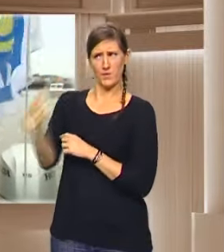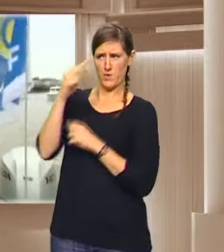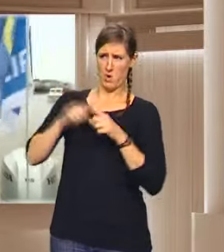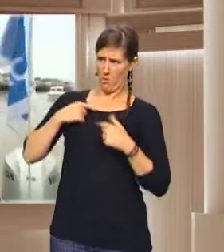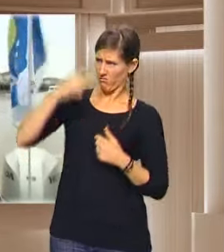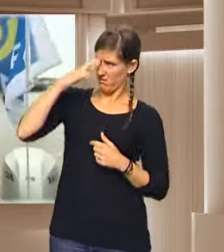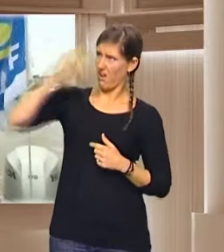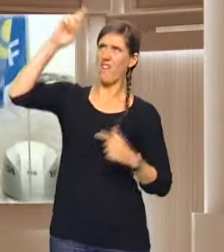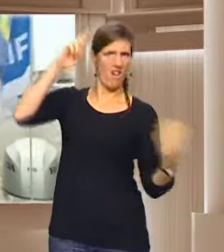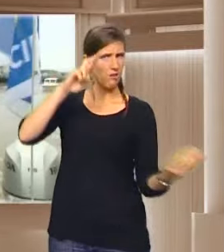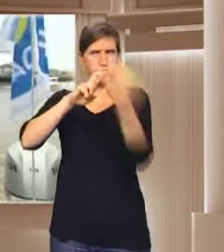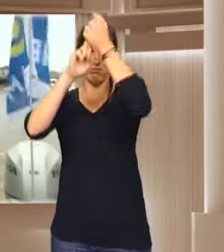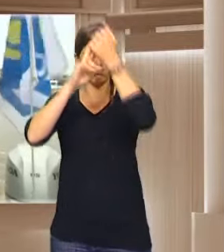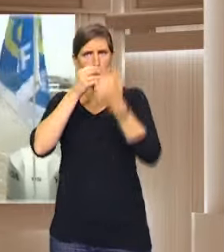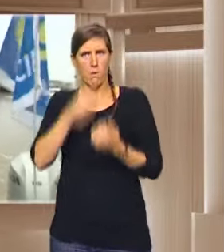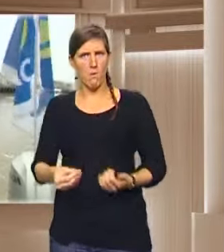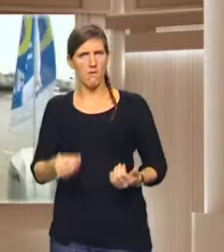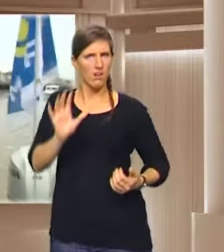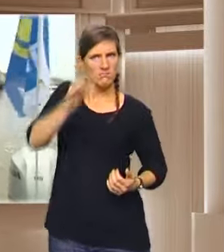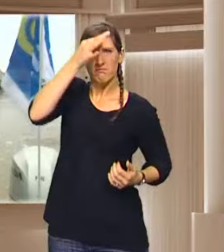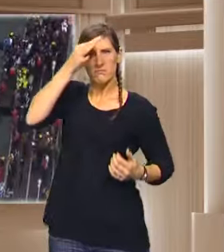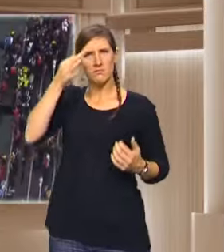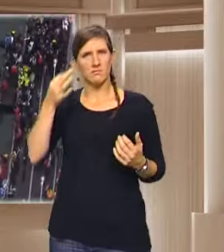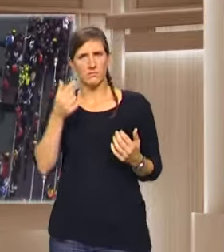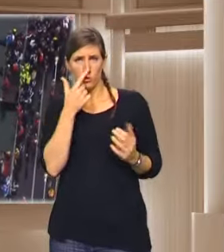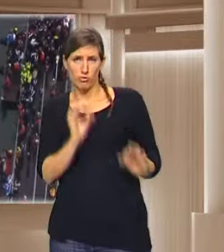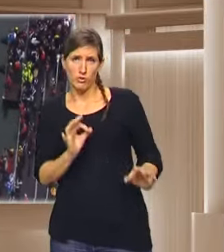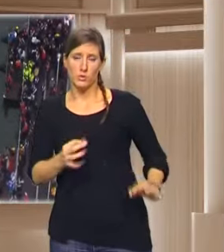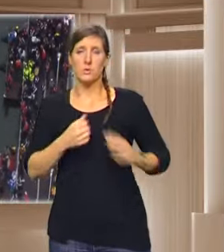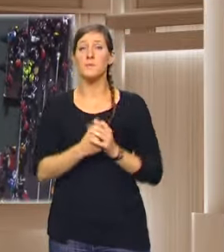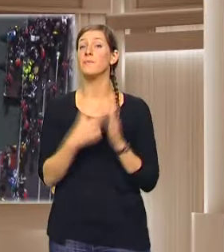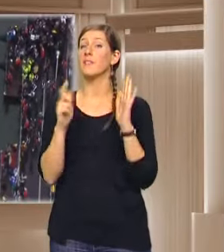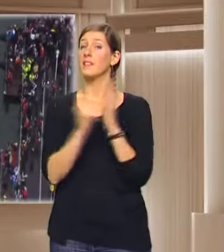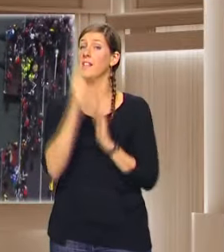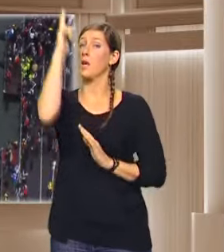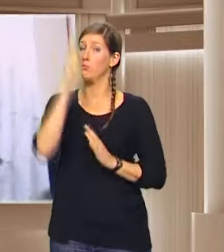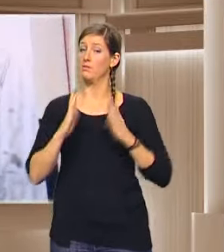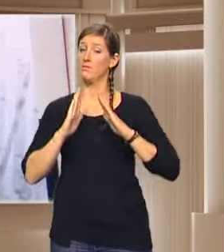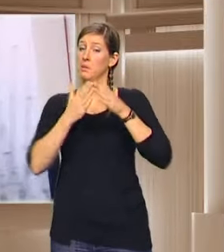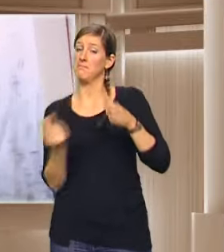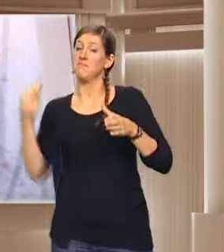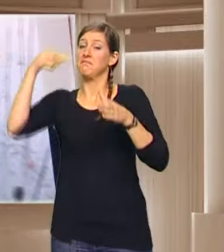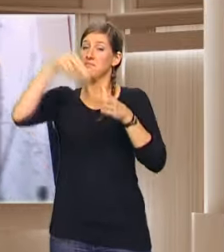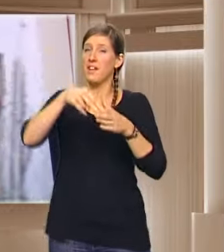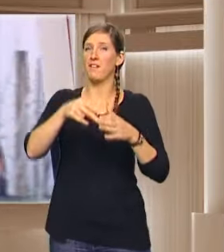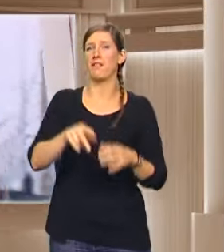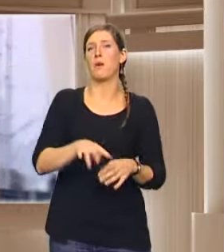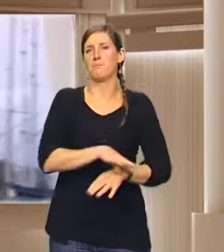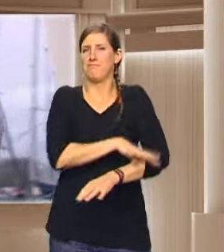'au bout, des passionnés. Je pense que c'est le cas, ouais. Et le jour du départ, à la sortie du port, il était tout de même un peu ému.